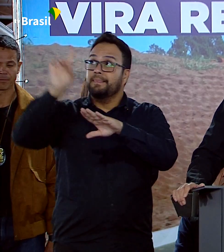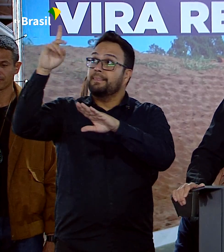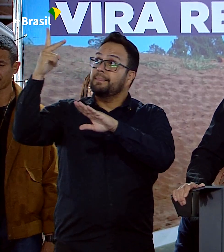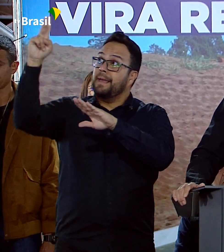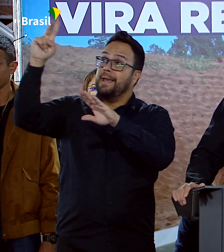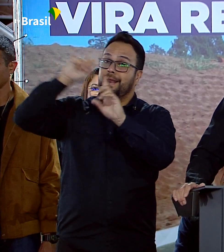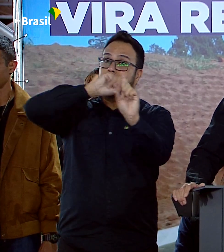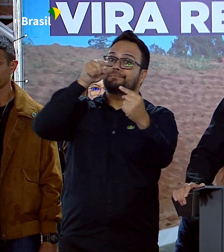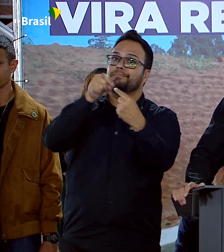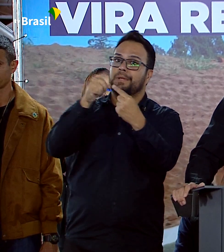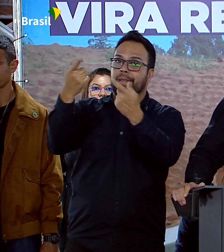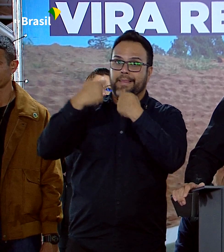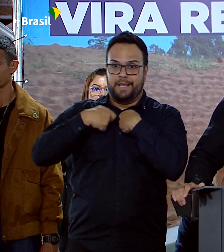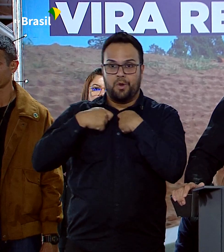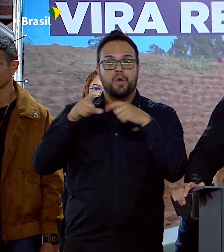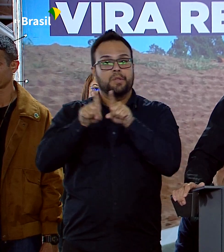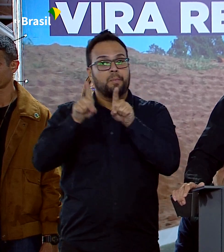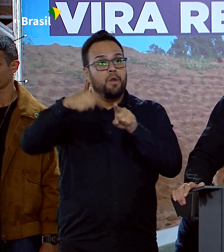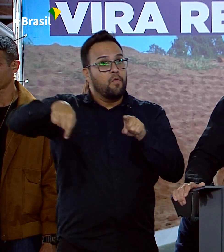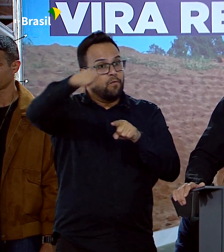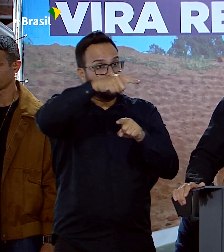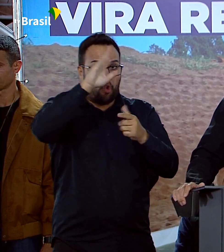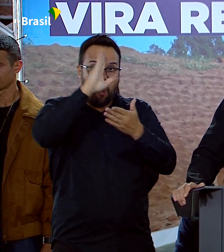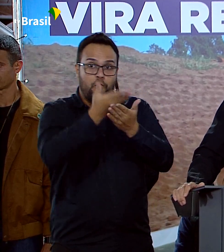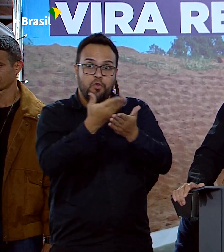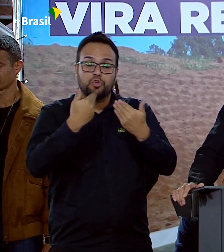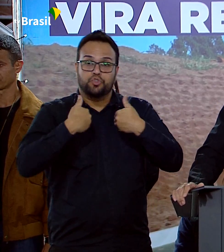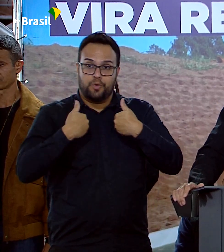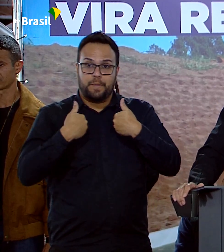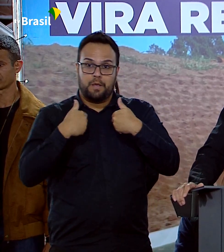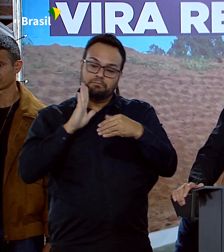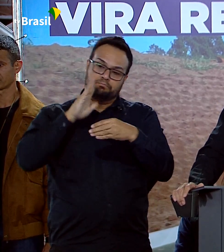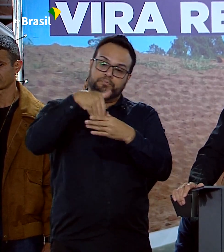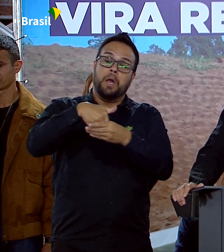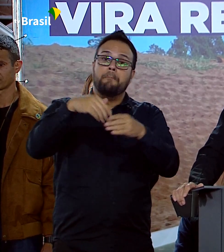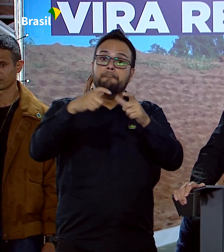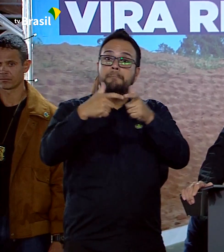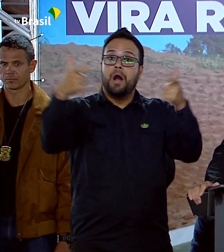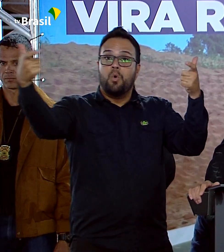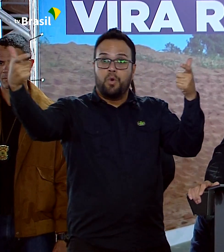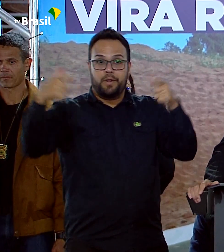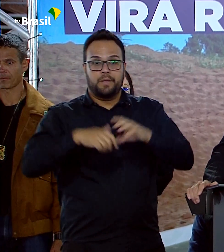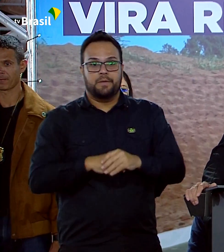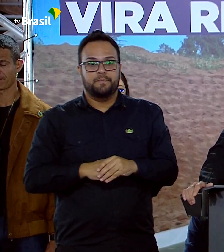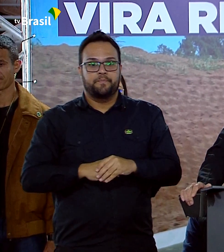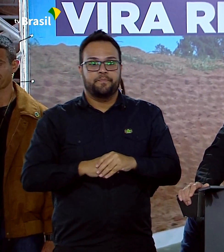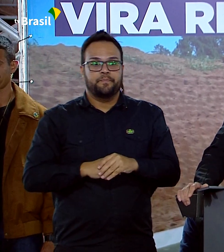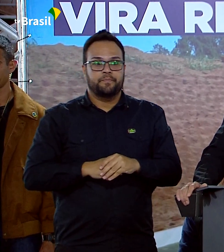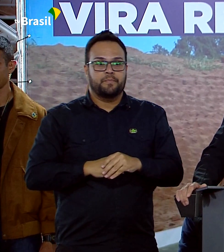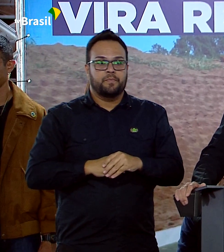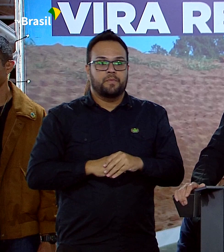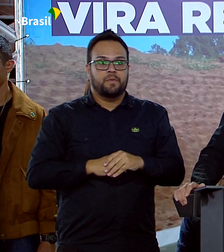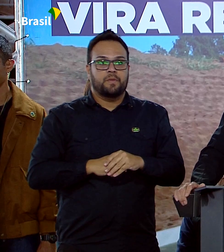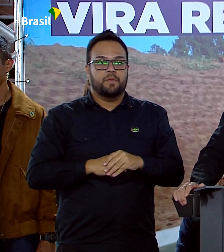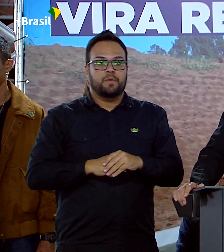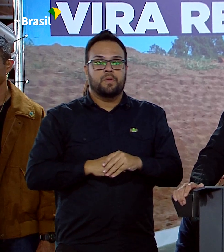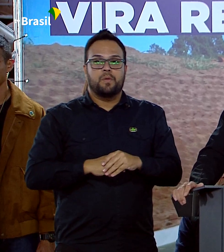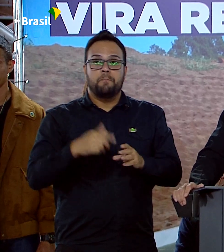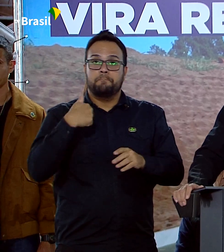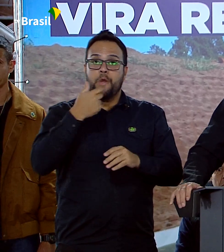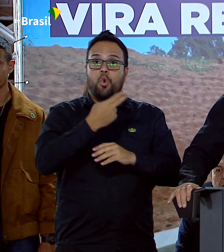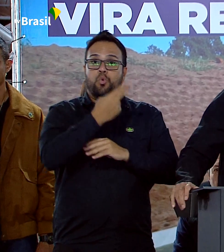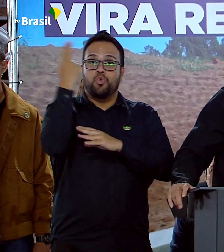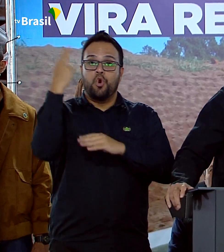E vocês a mim confiaram, em grande maioria, quando sufragaram o meu nome